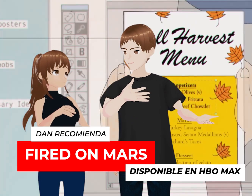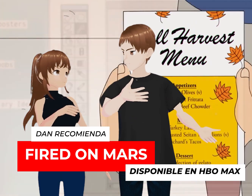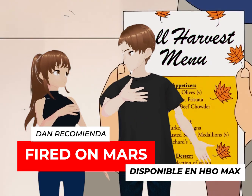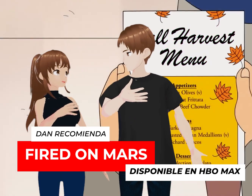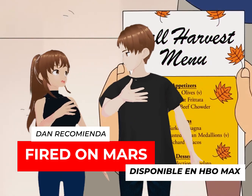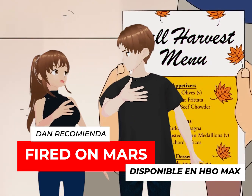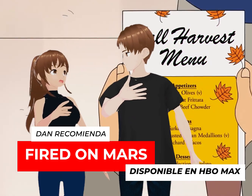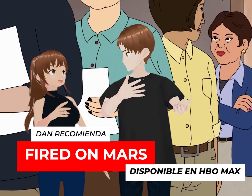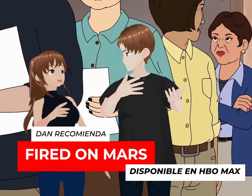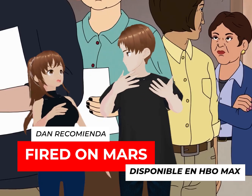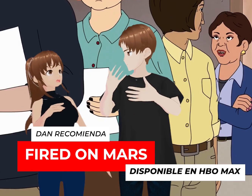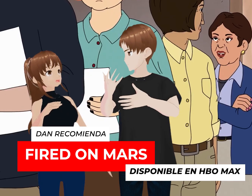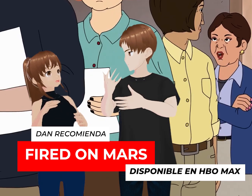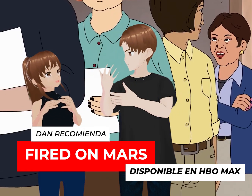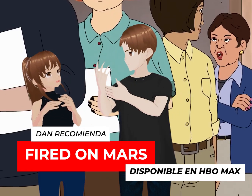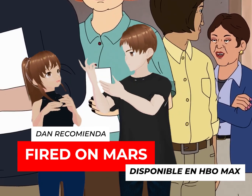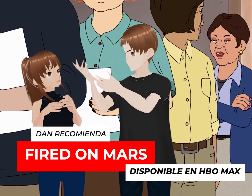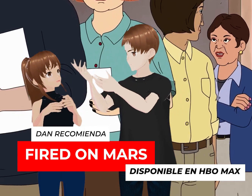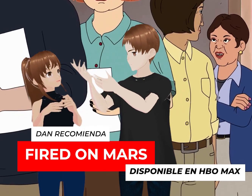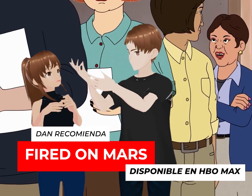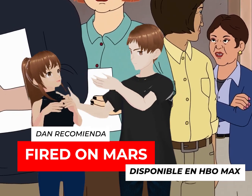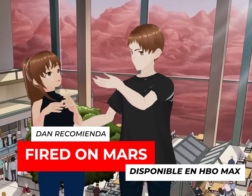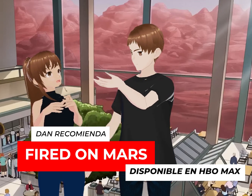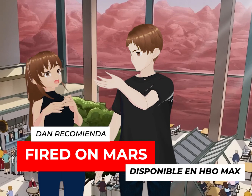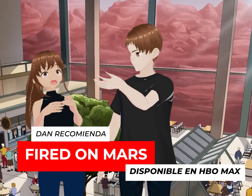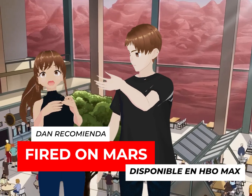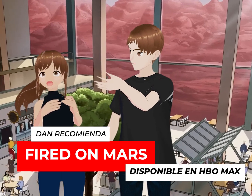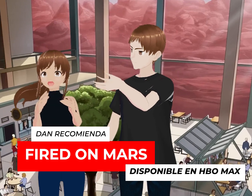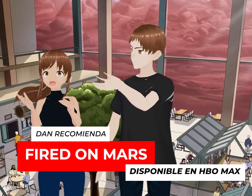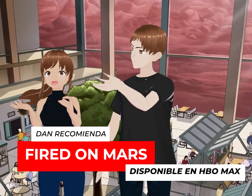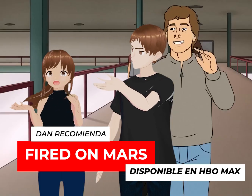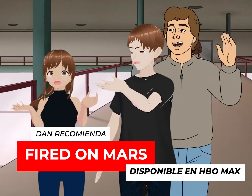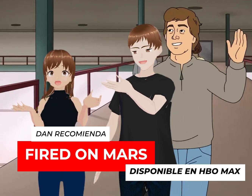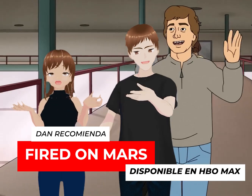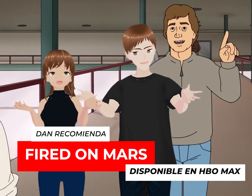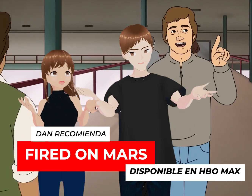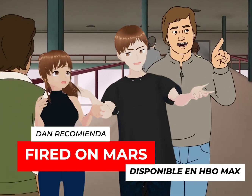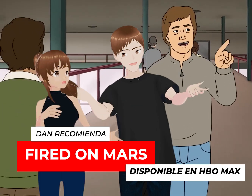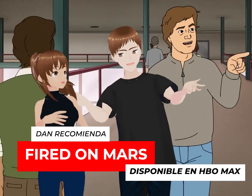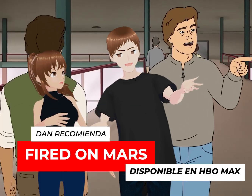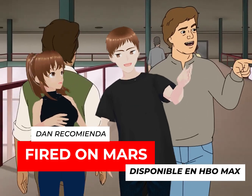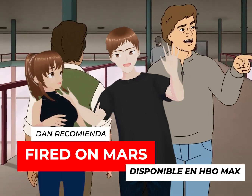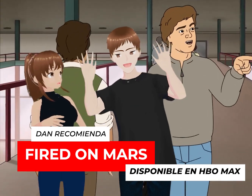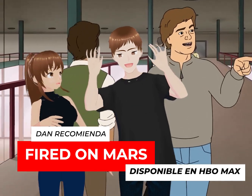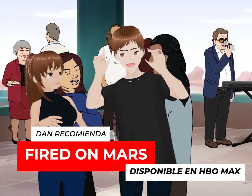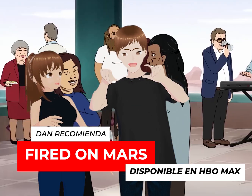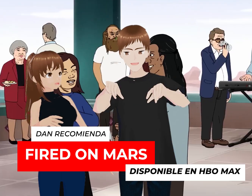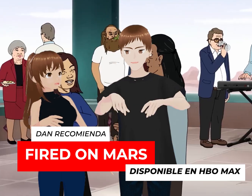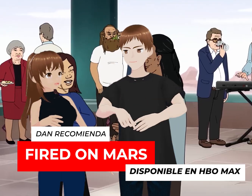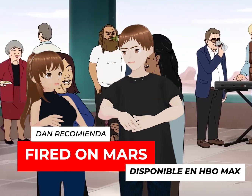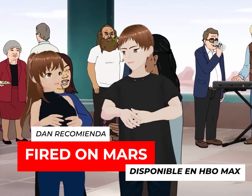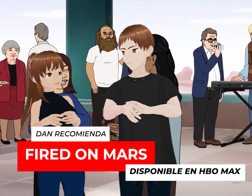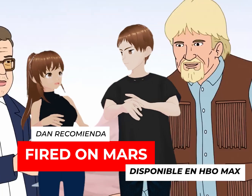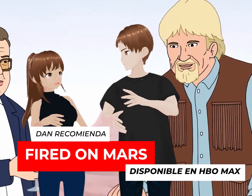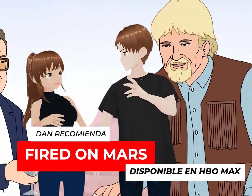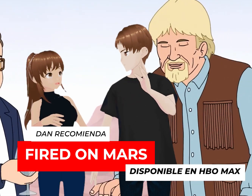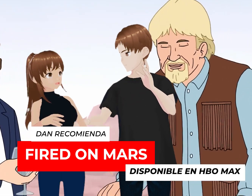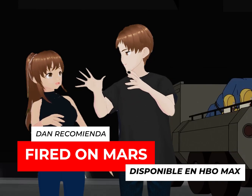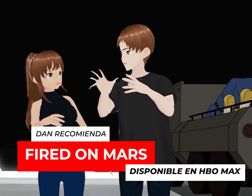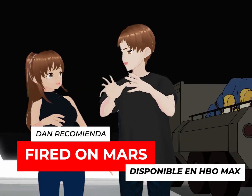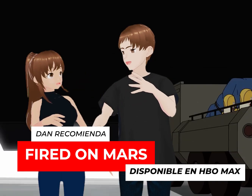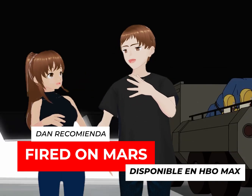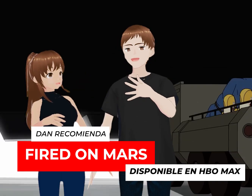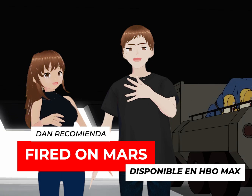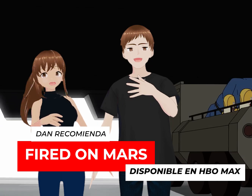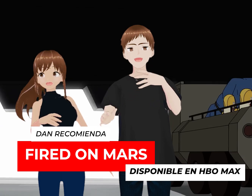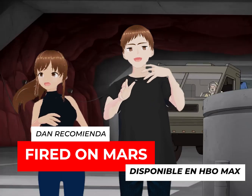regresar a la tierra, no estás siendo productivo y no te puedes mantener en el planeta. Estás consumiendo recursos y eso es precisamente sobre lo